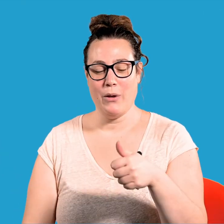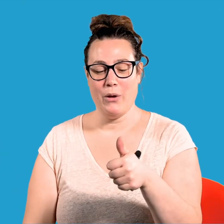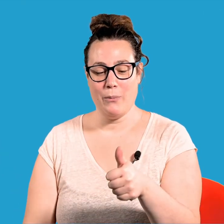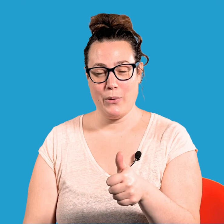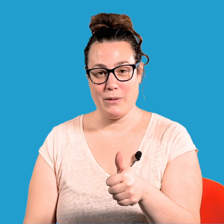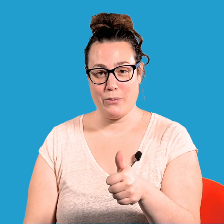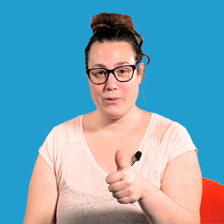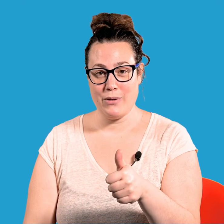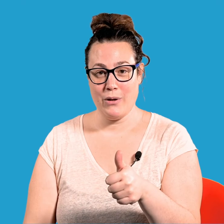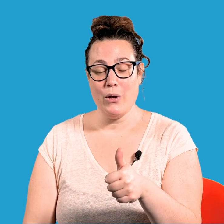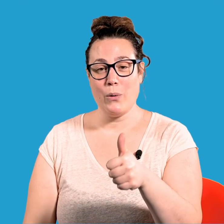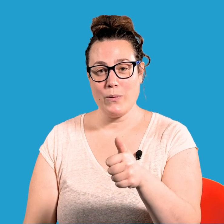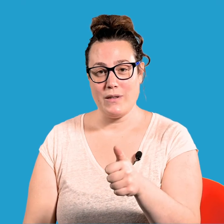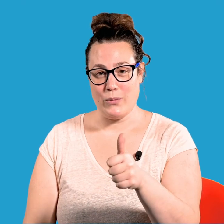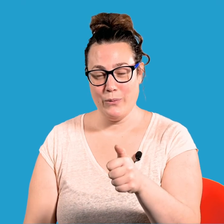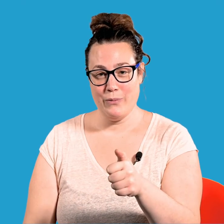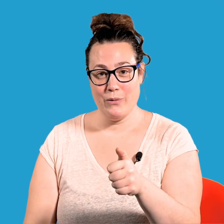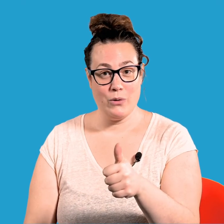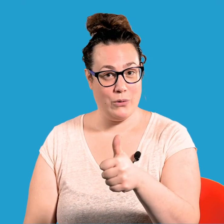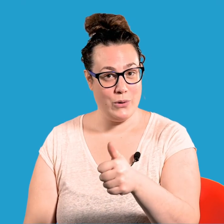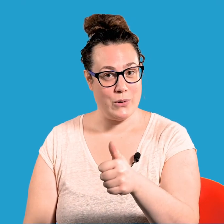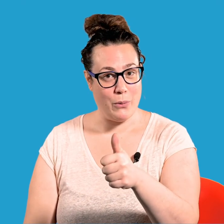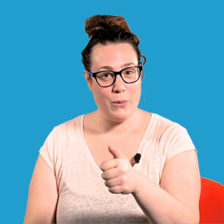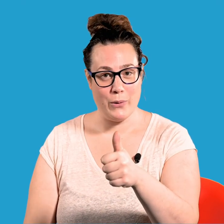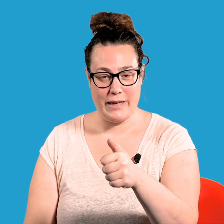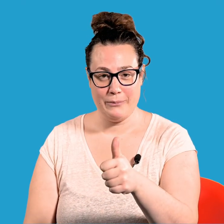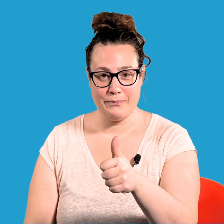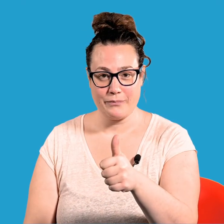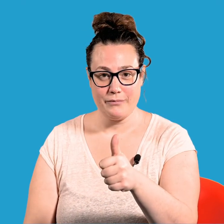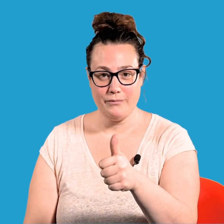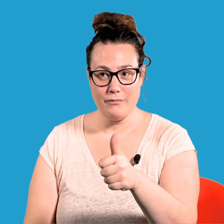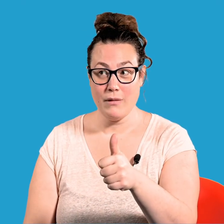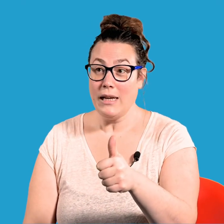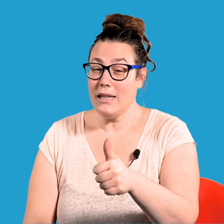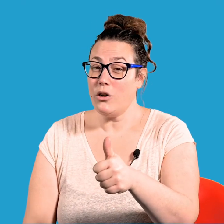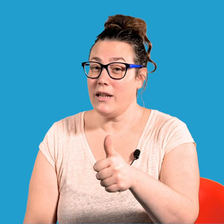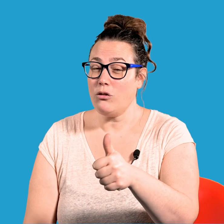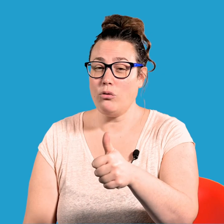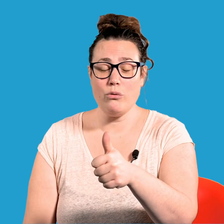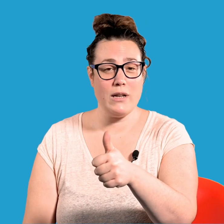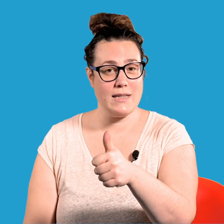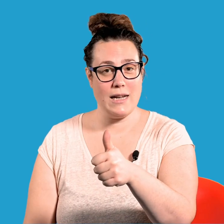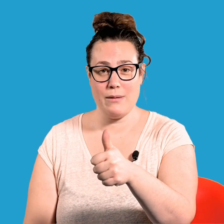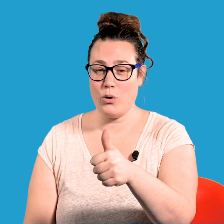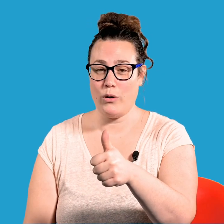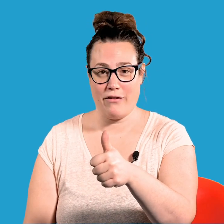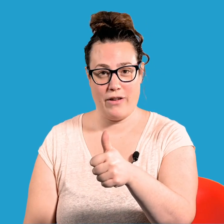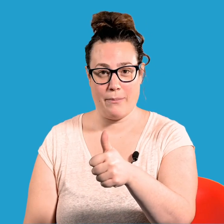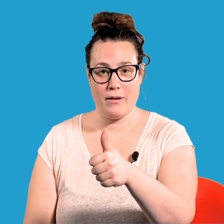Petit pouce continue de se promener, il connaît tous les animaux de la ferme,